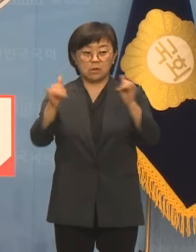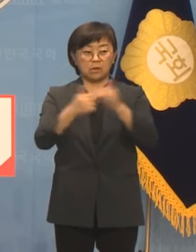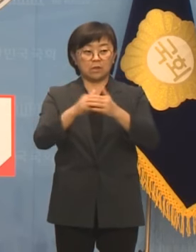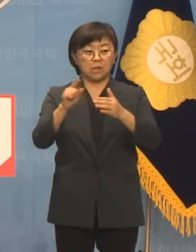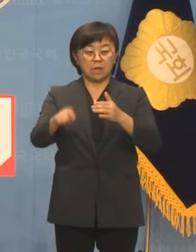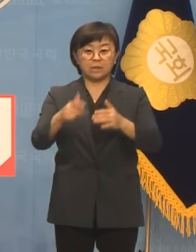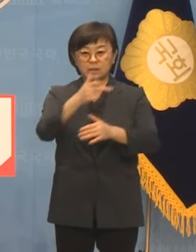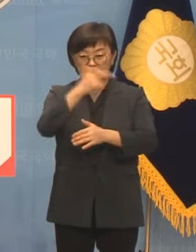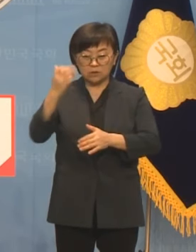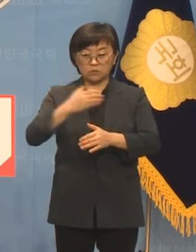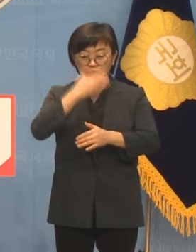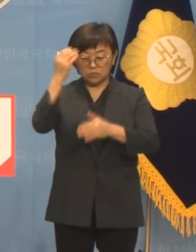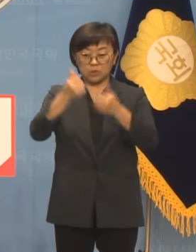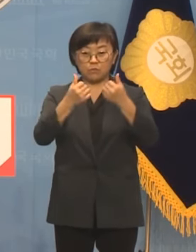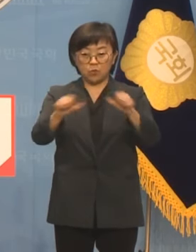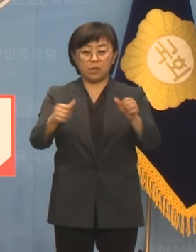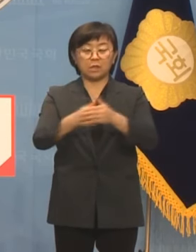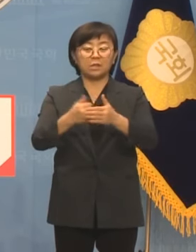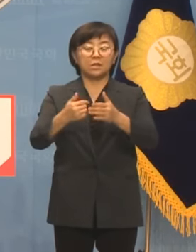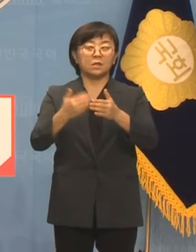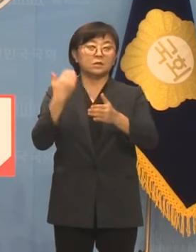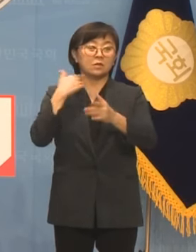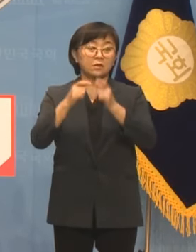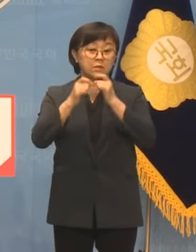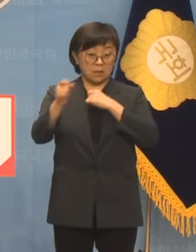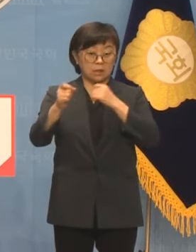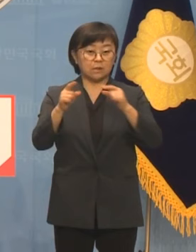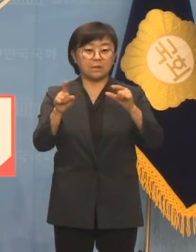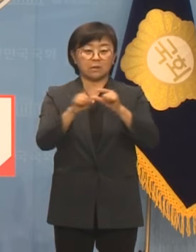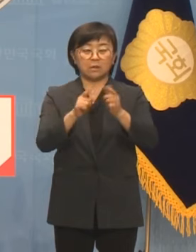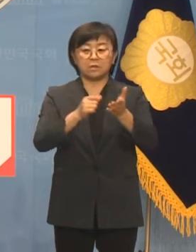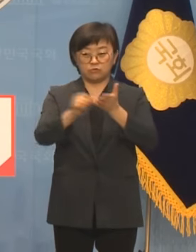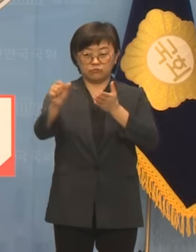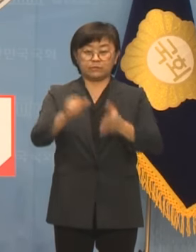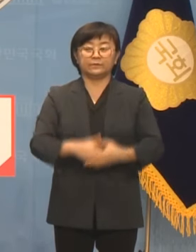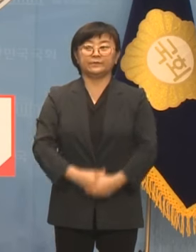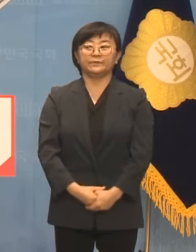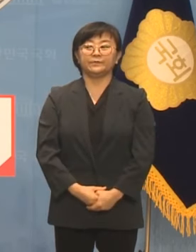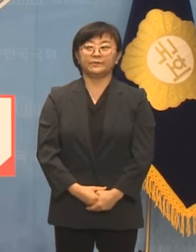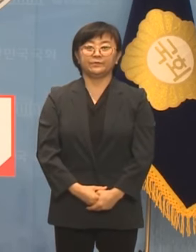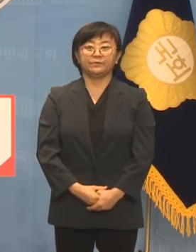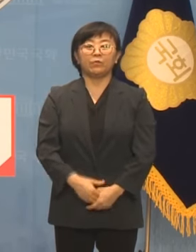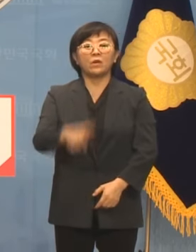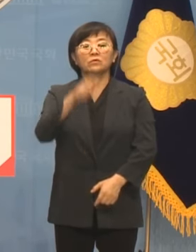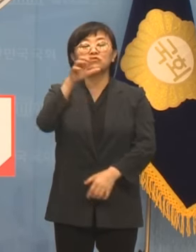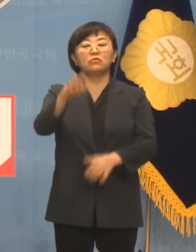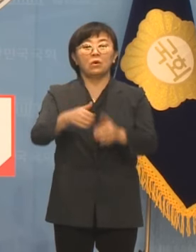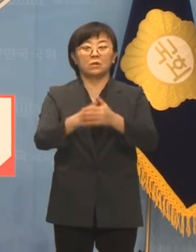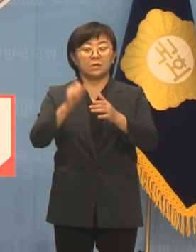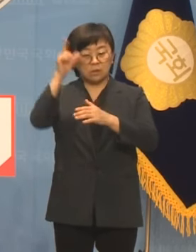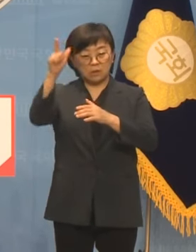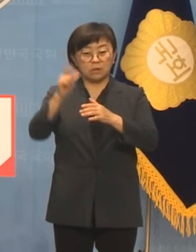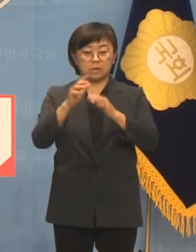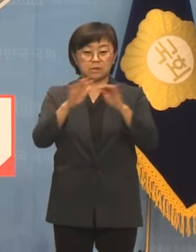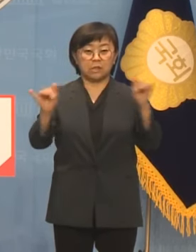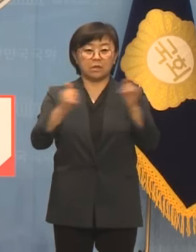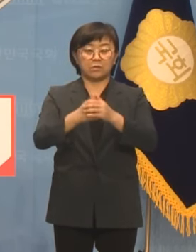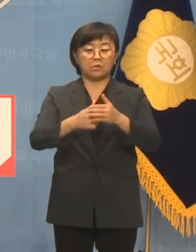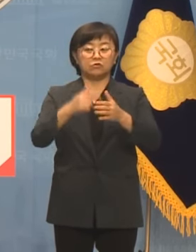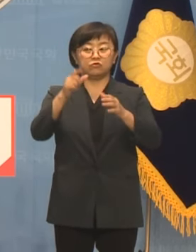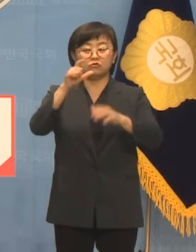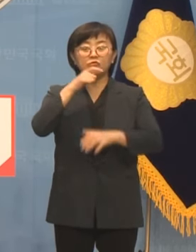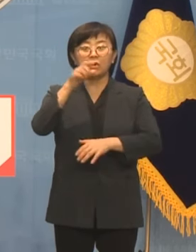무참히 꺾어버리는 전세사기라는 단어를 완전히 지워버릴 것입니다. 수원의 우수한 인재들이 수원에서